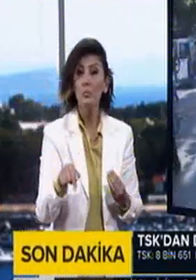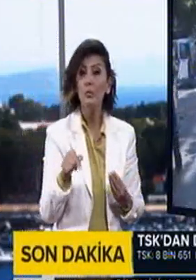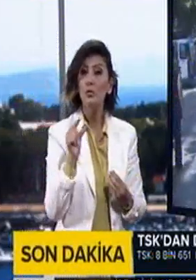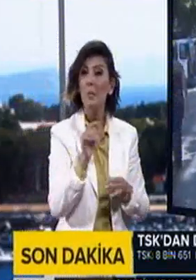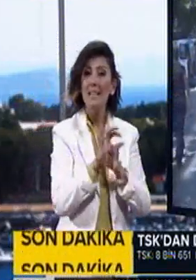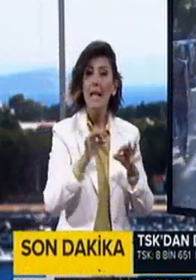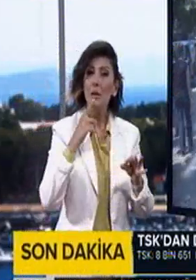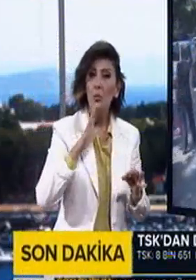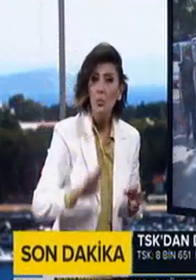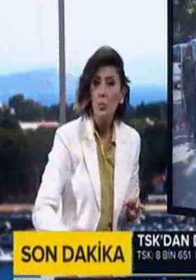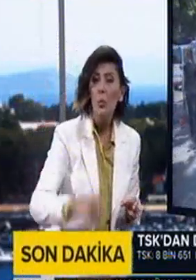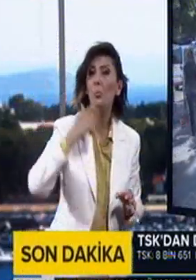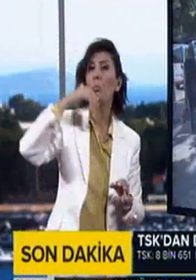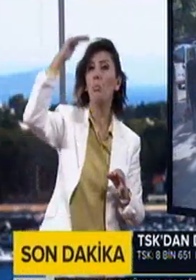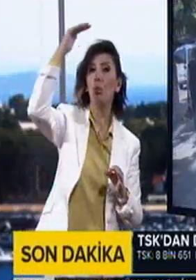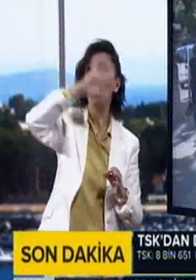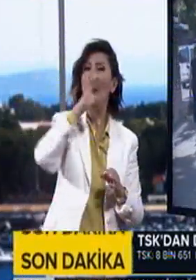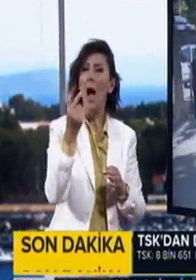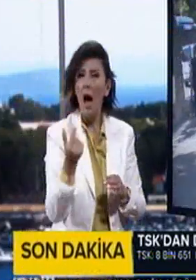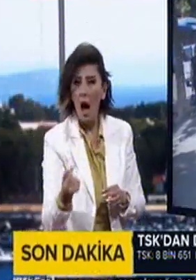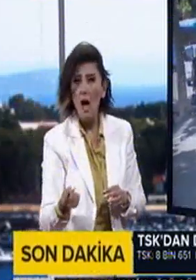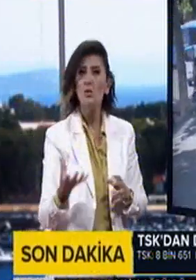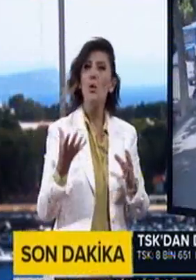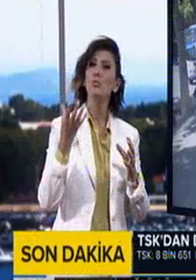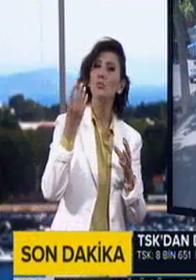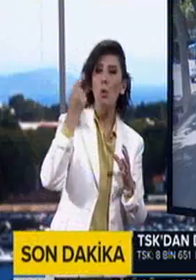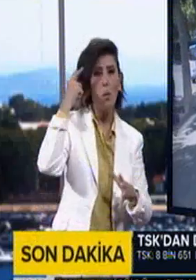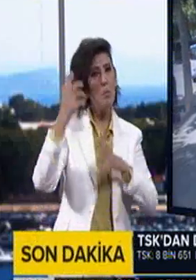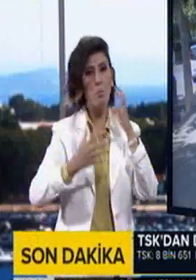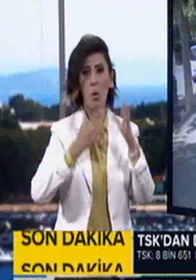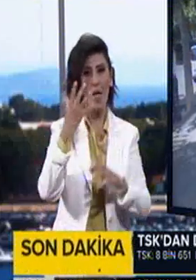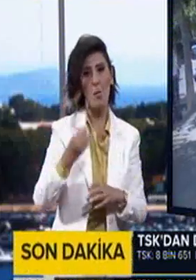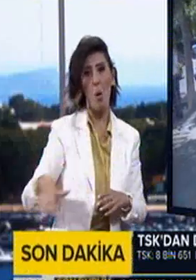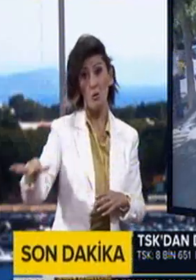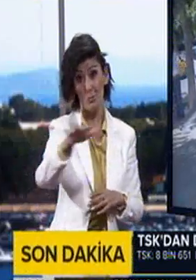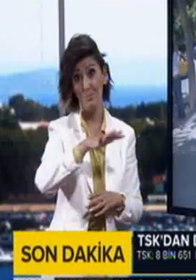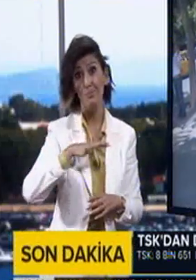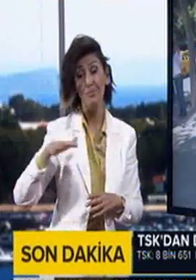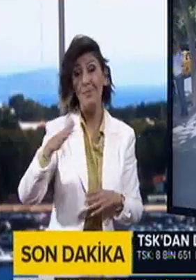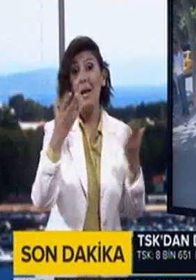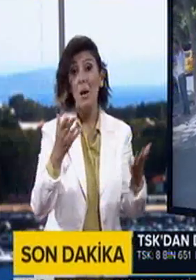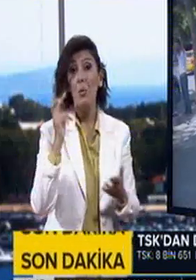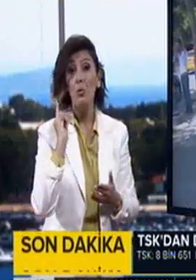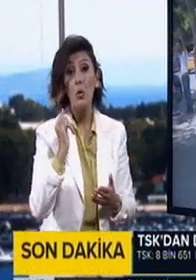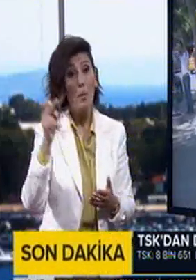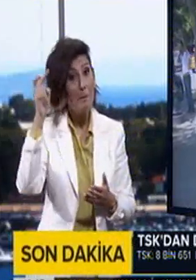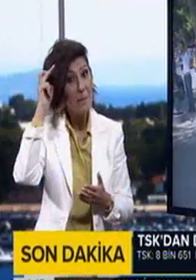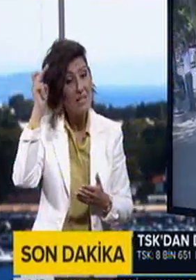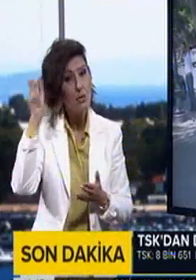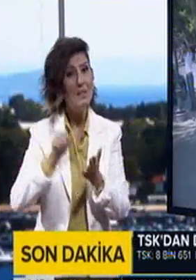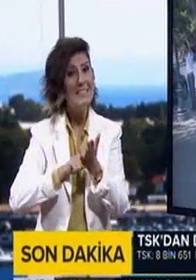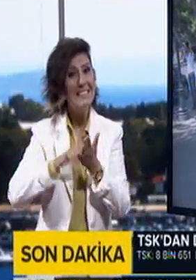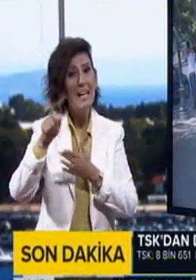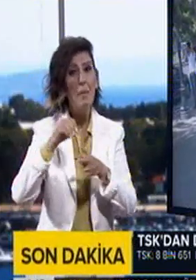şüphesiz en küçüğünden en büyüğüne az ya da çok birçok kişi de travmalara neden oldu. Peki bu kötü psikolojiyi atlatmak için